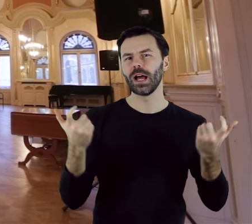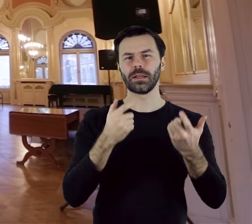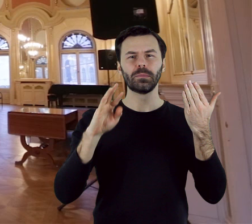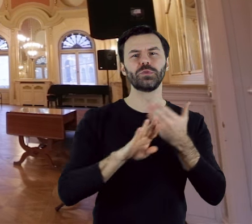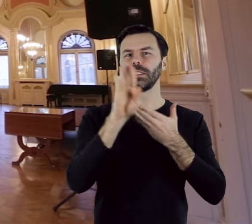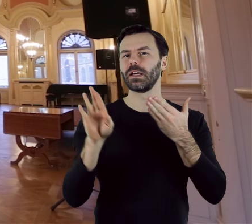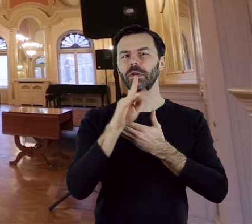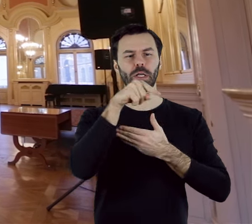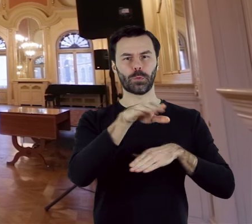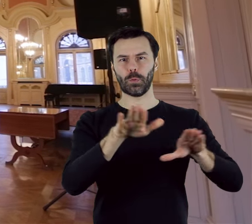kulturalnych.